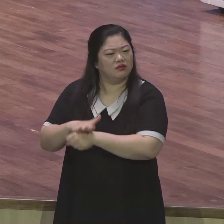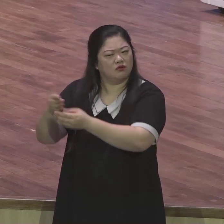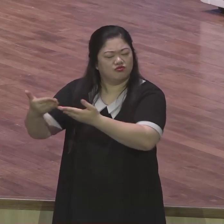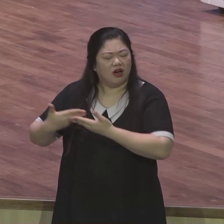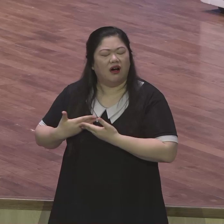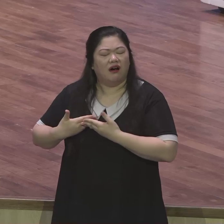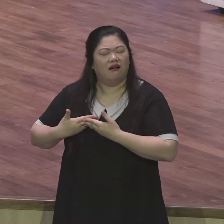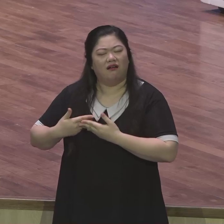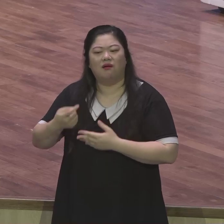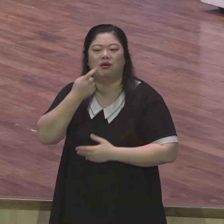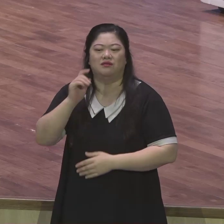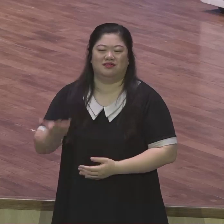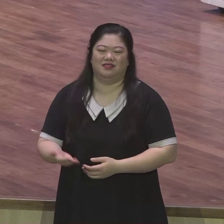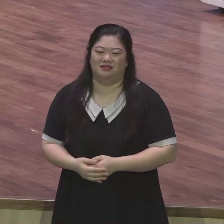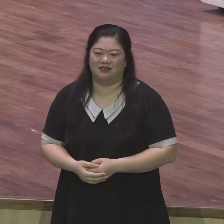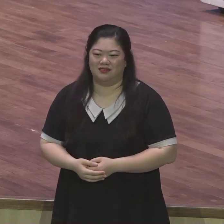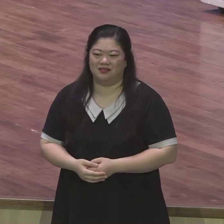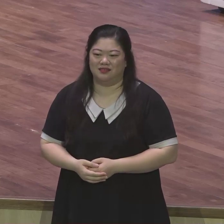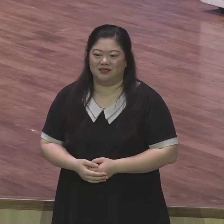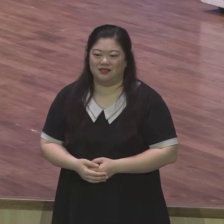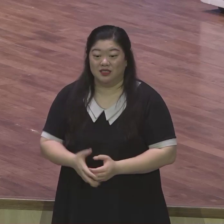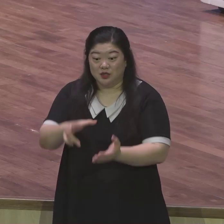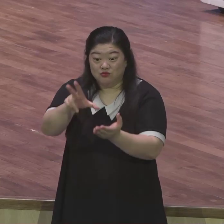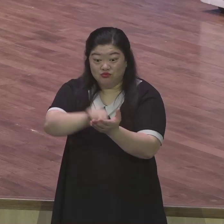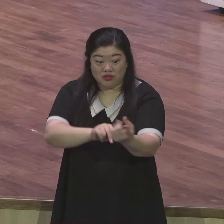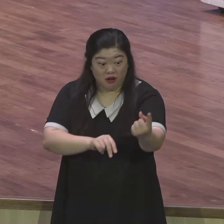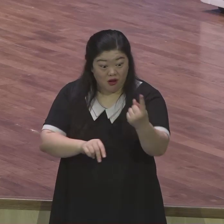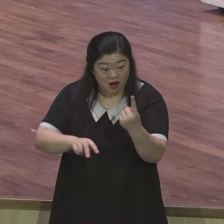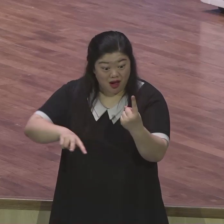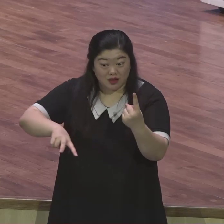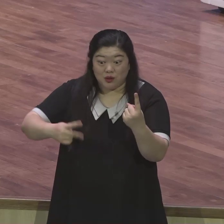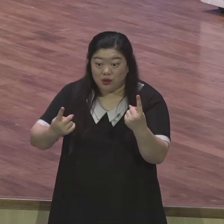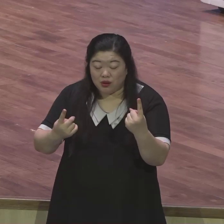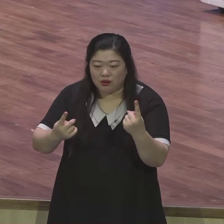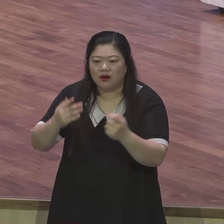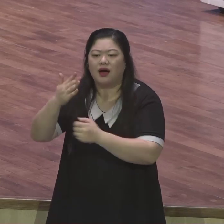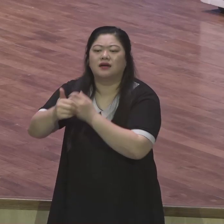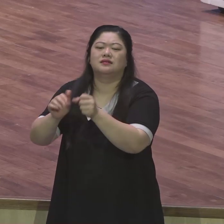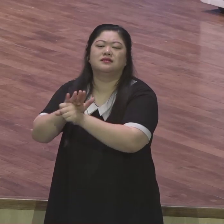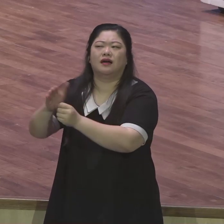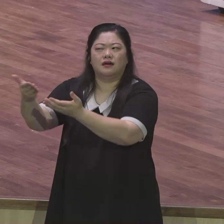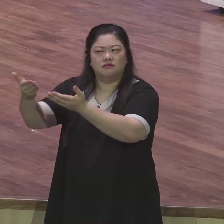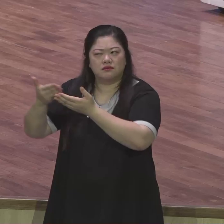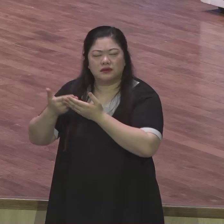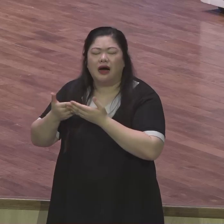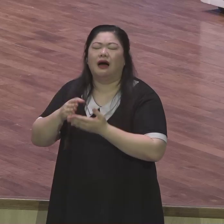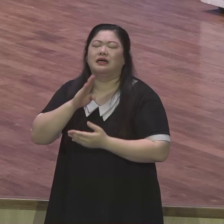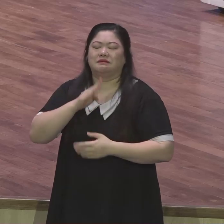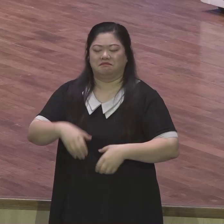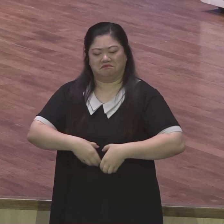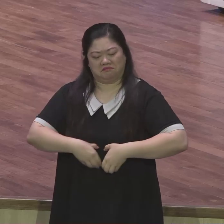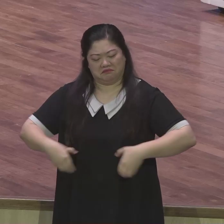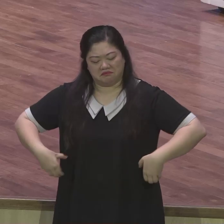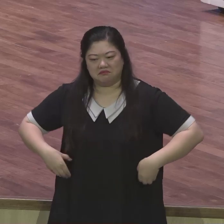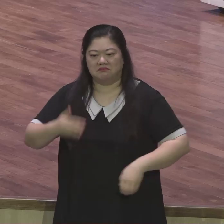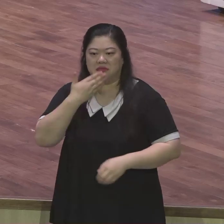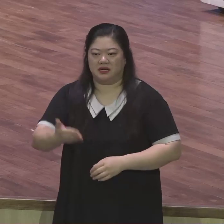통해 복음의 능력을 체험하기 때문에 거기서 뭐가 나오냐 담대함이 나오죠 35절에 뭐라고 그랬죠 그러므로 너의